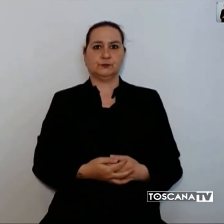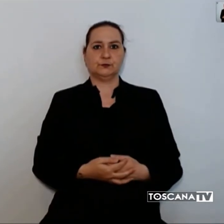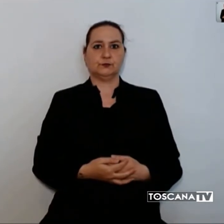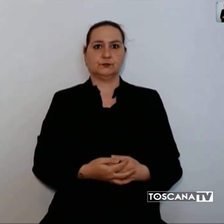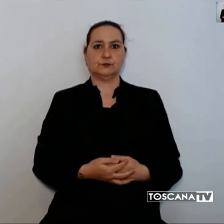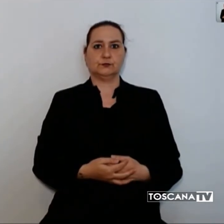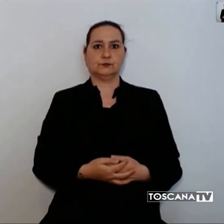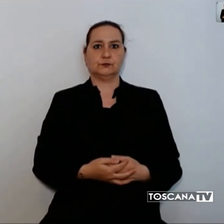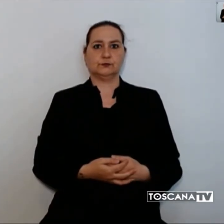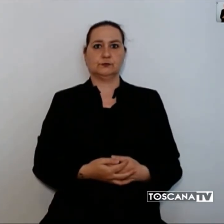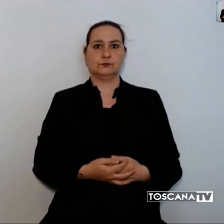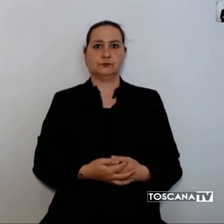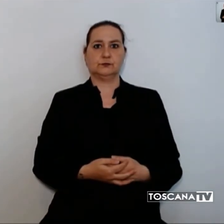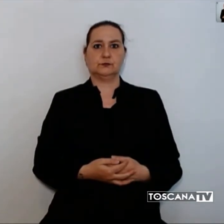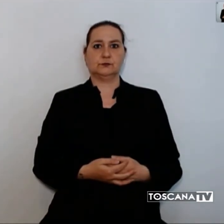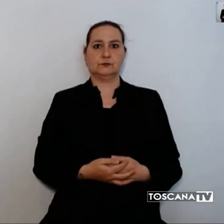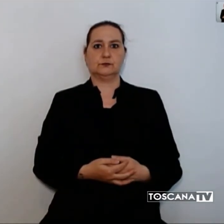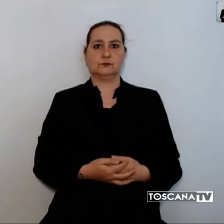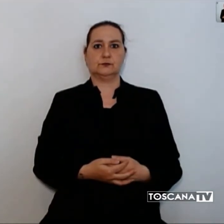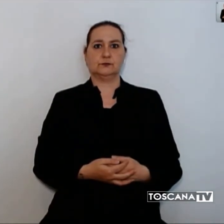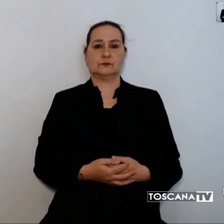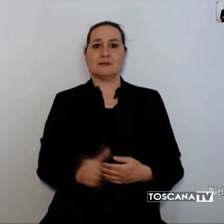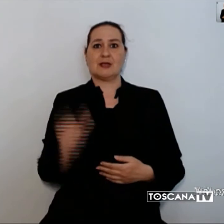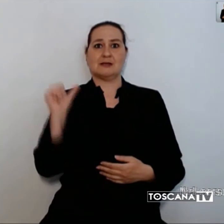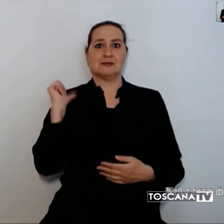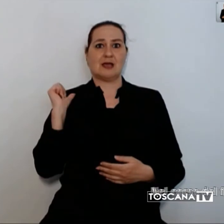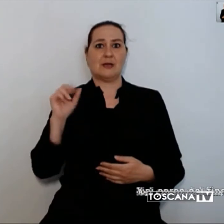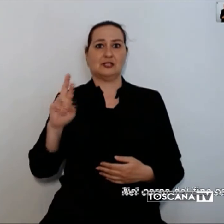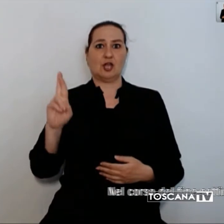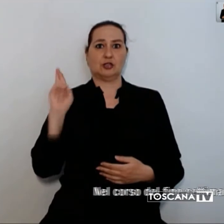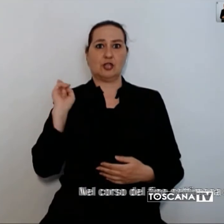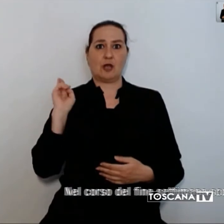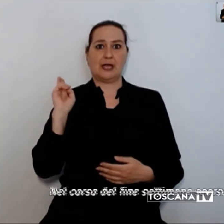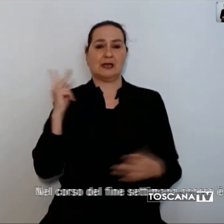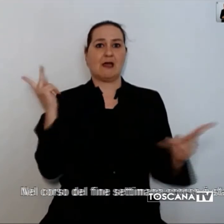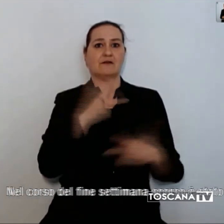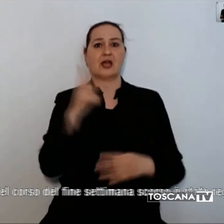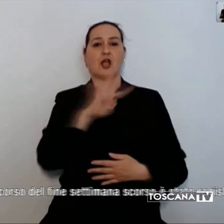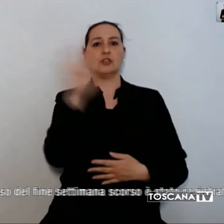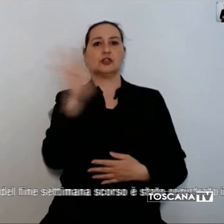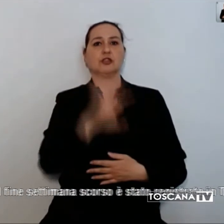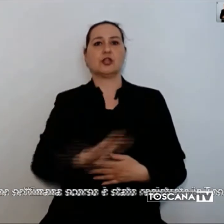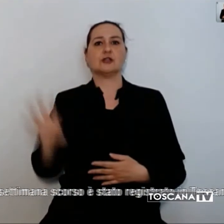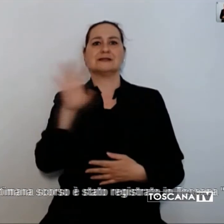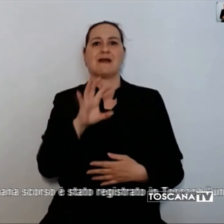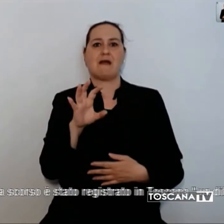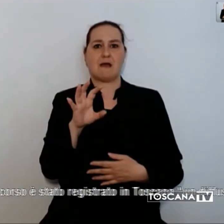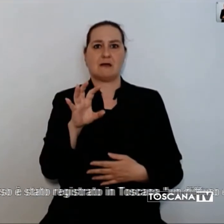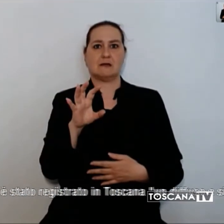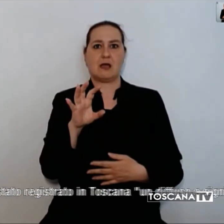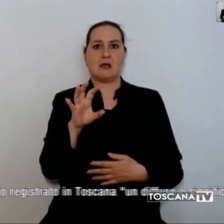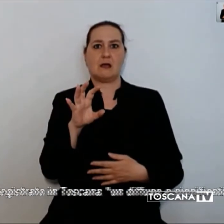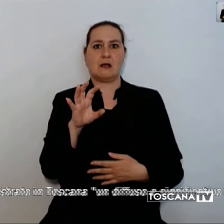Durante il fine settimana scorso è stato registrato in Toscana un diffuso e significativo incremento dei livelli di